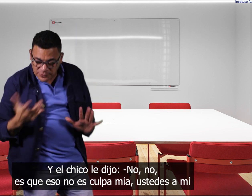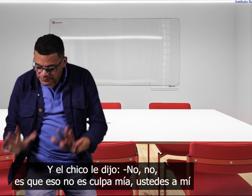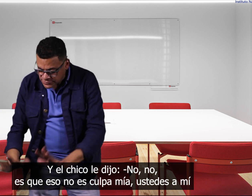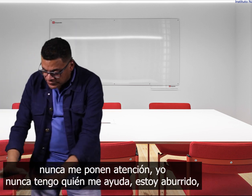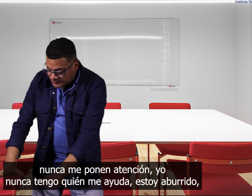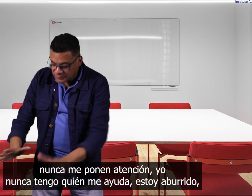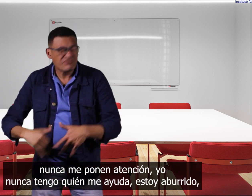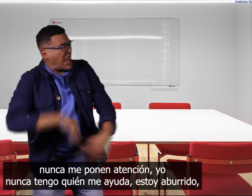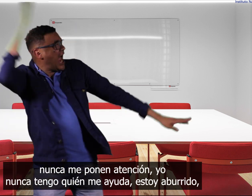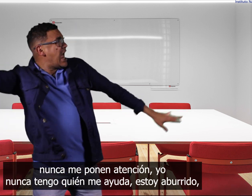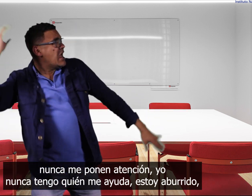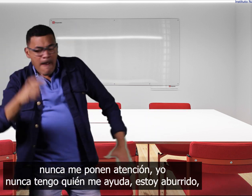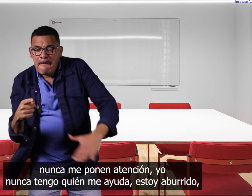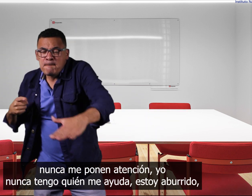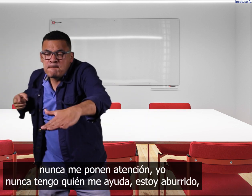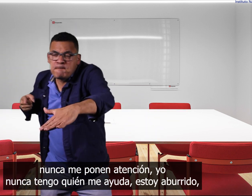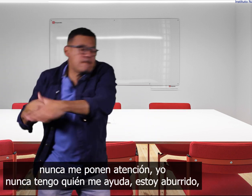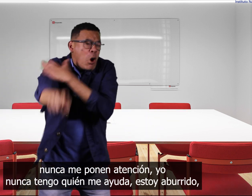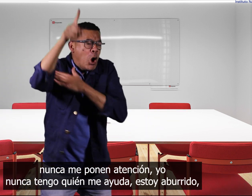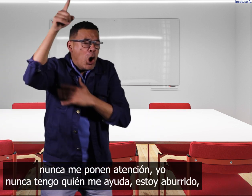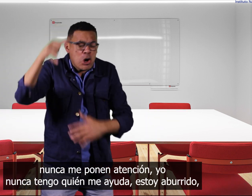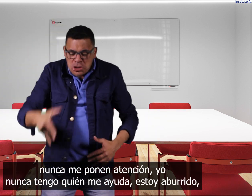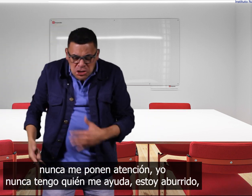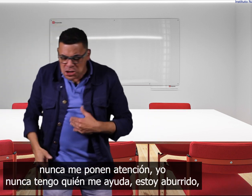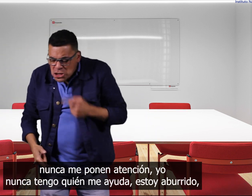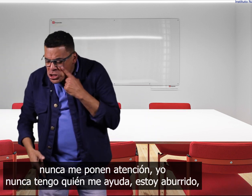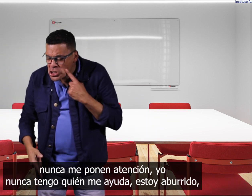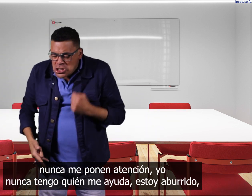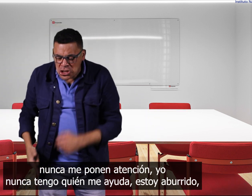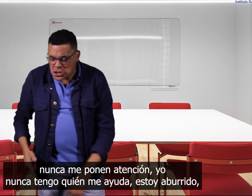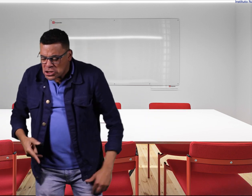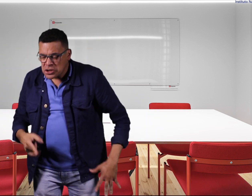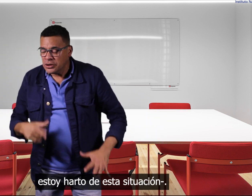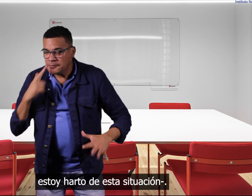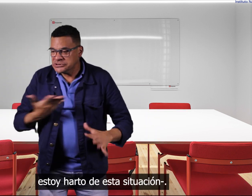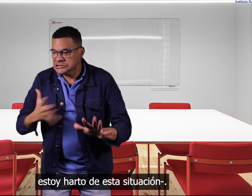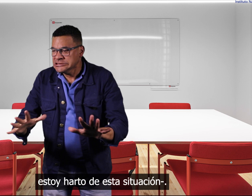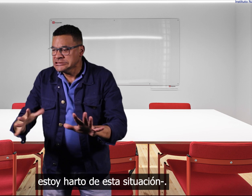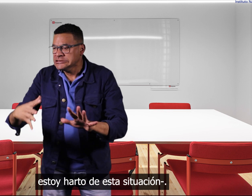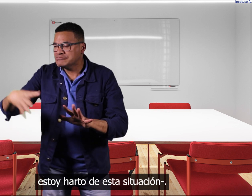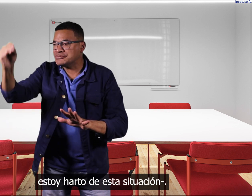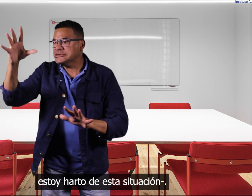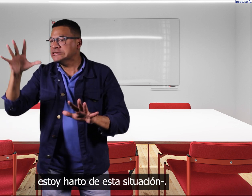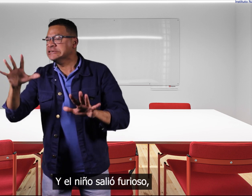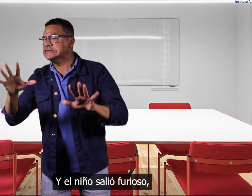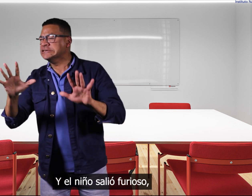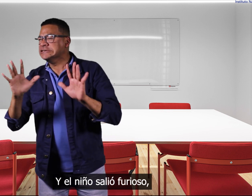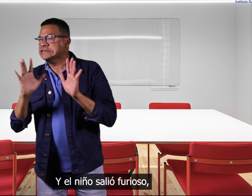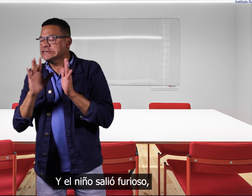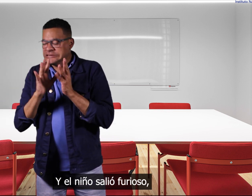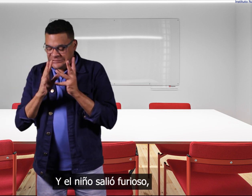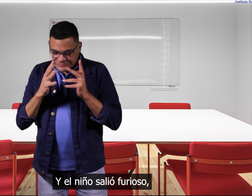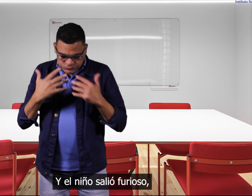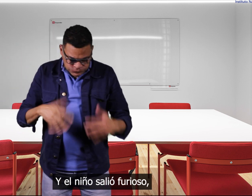ustedes a mí nunca me ponen atención yo nunca tengo quien me ayude estoy aburrido estoy harto de esta situación y el niño salió furioso